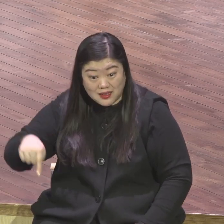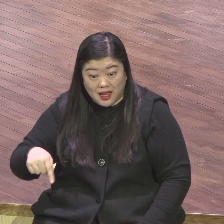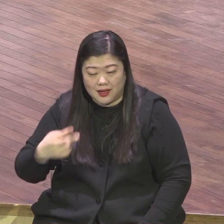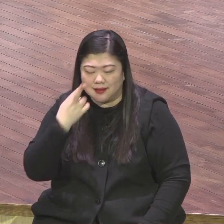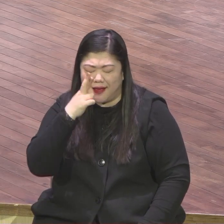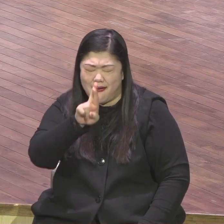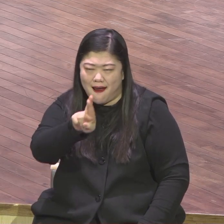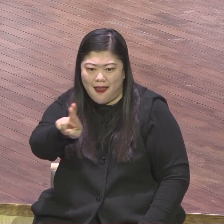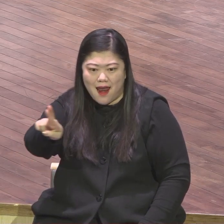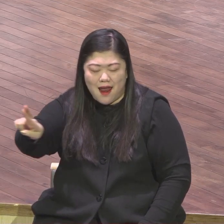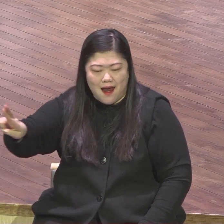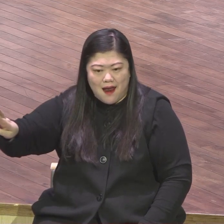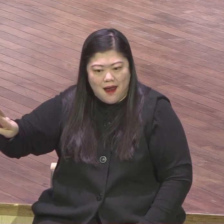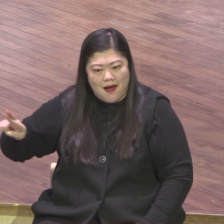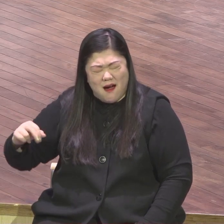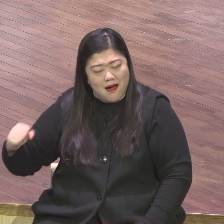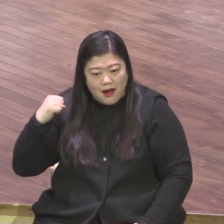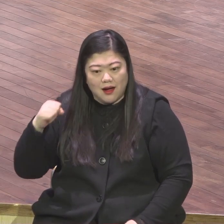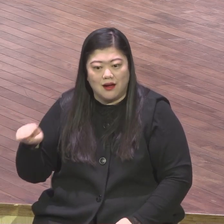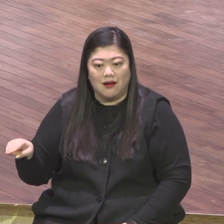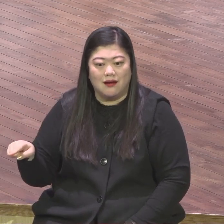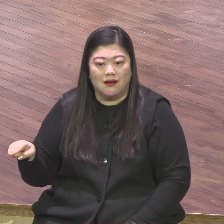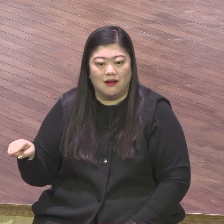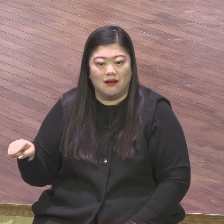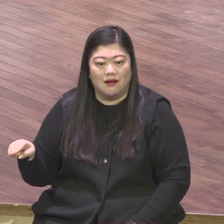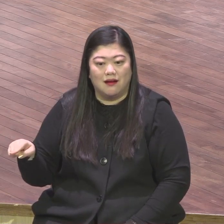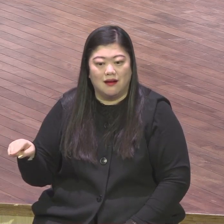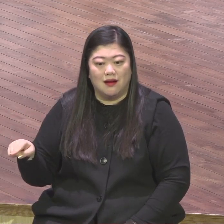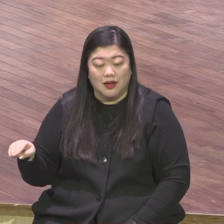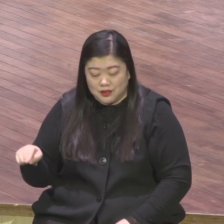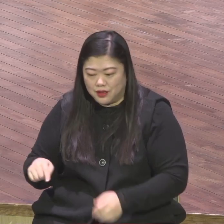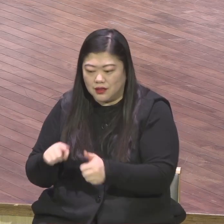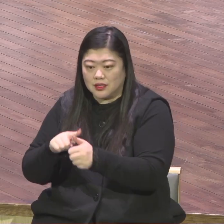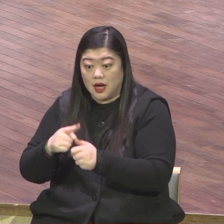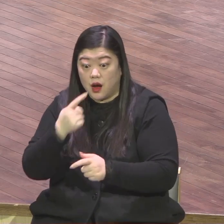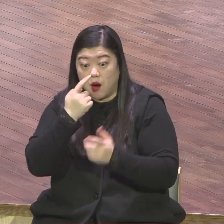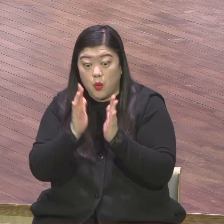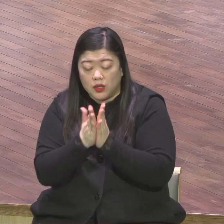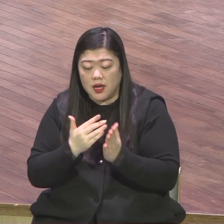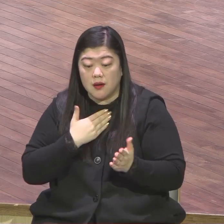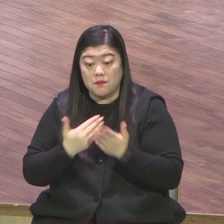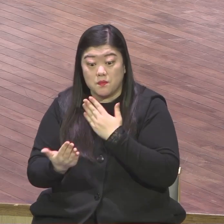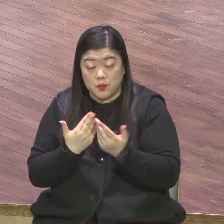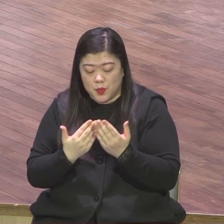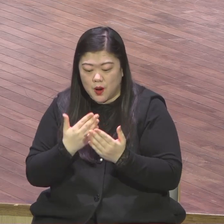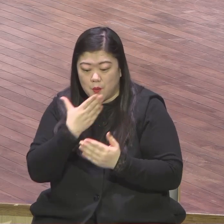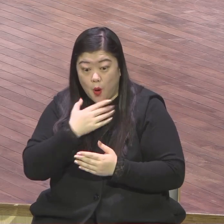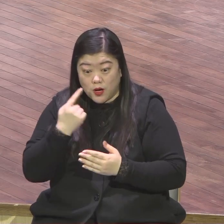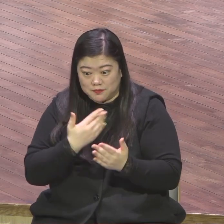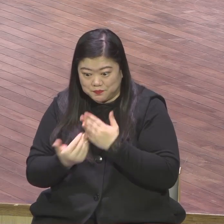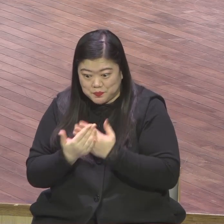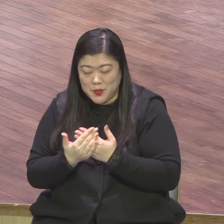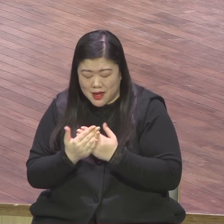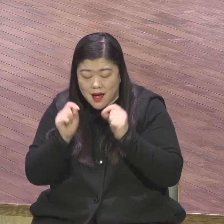목사들을 다 모아가지고 보험의 참맛을 보여줄 수 있는 LTS를 할 수 있는 그런 아주 중요한 인물이